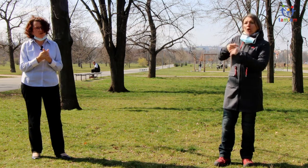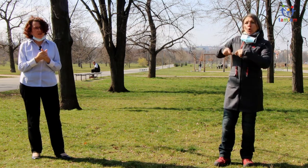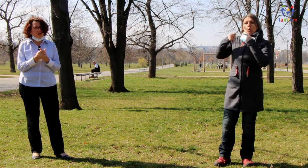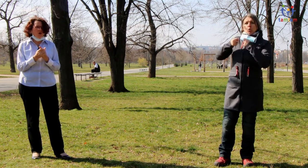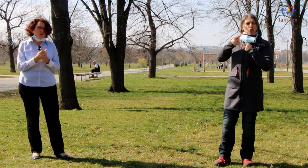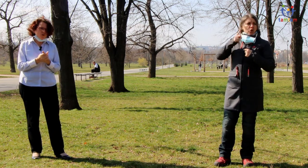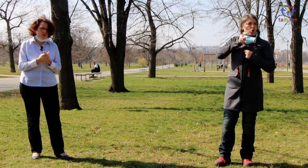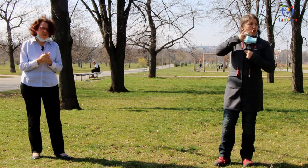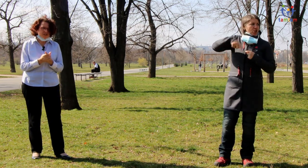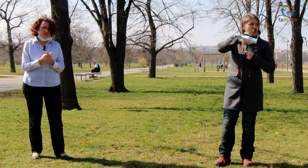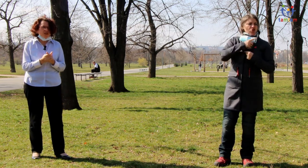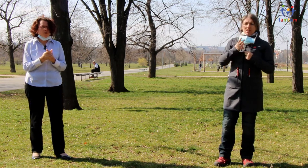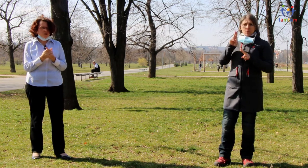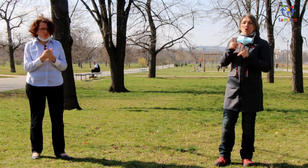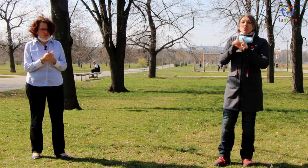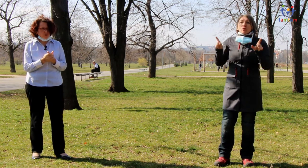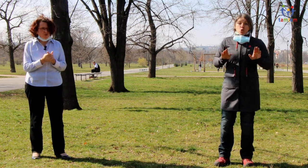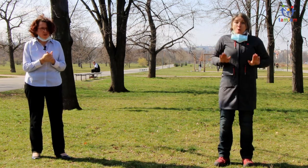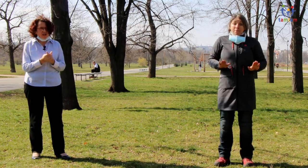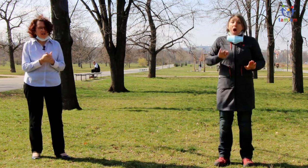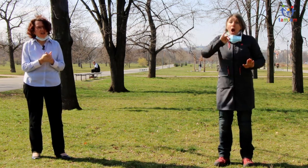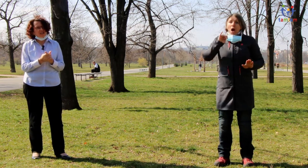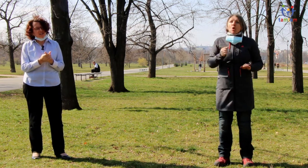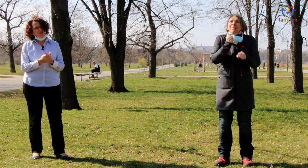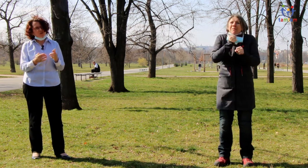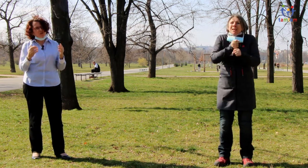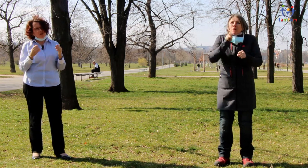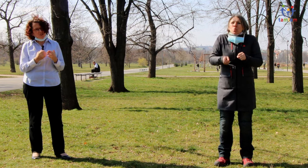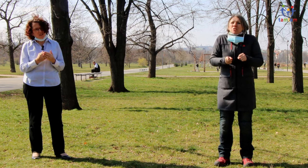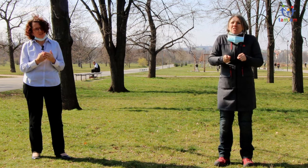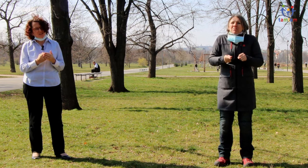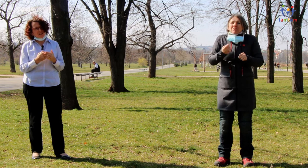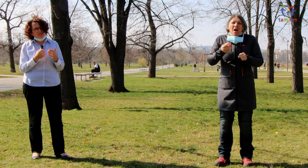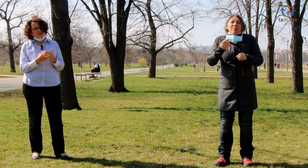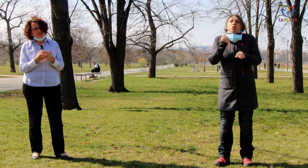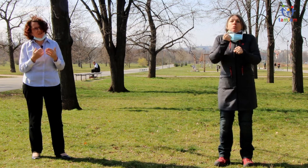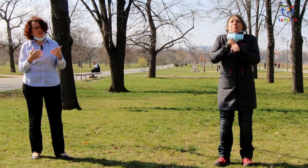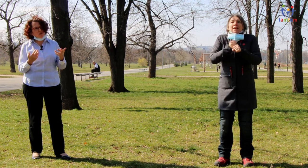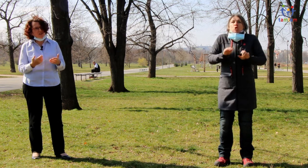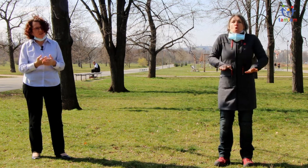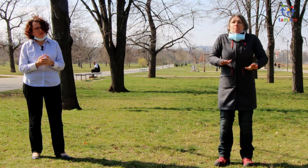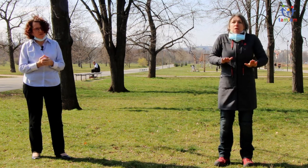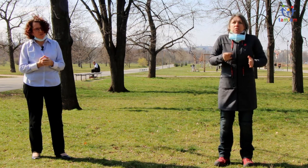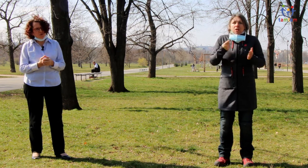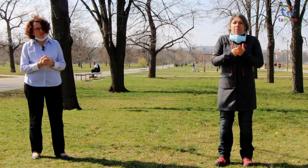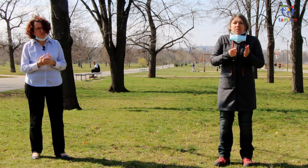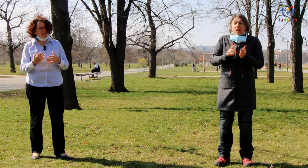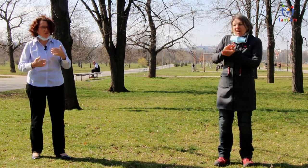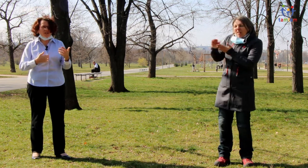home office, pracují z domova a také potřebují čas, kdy se věnují své profesy, tak aby ta